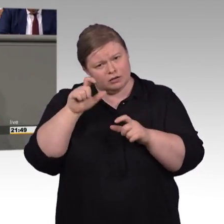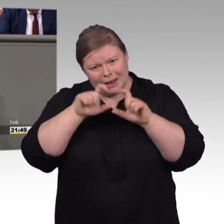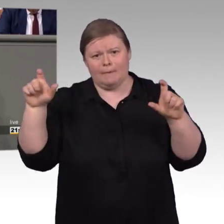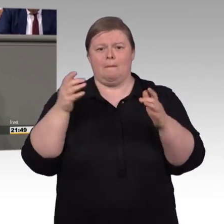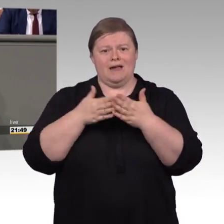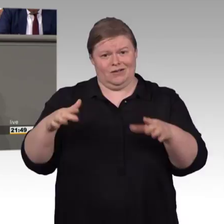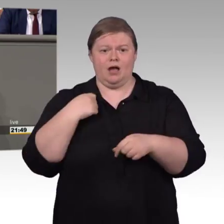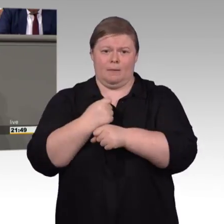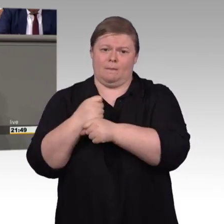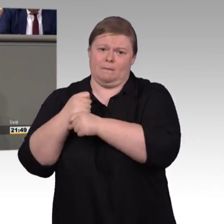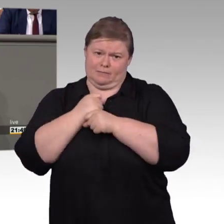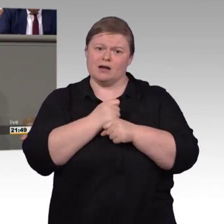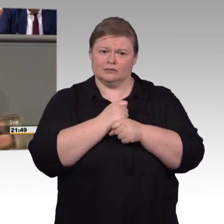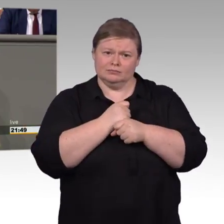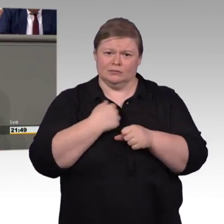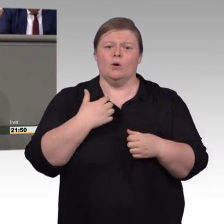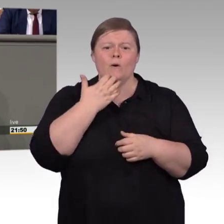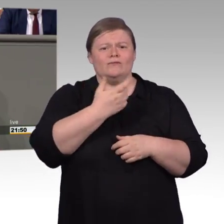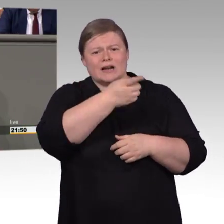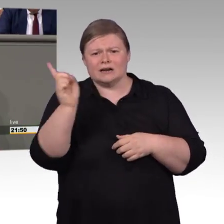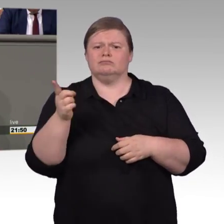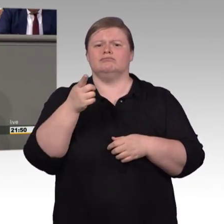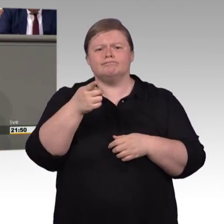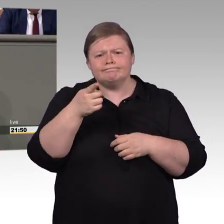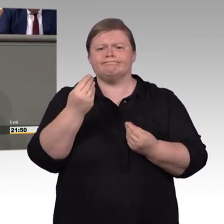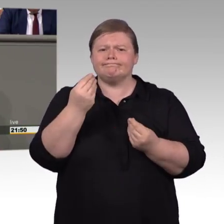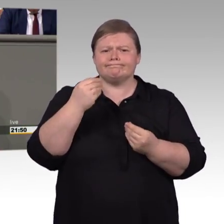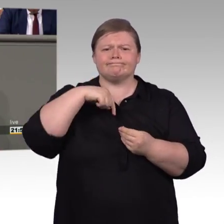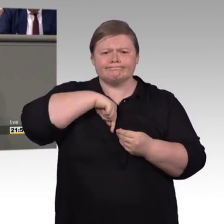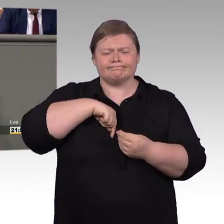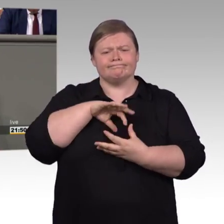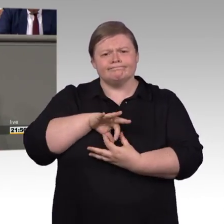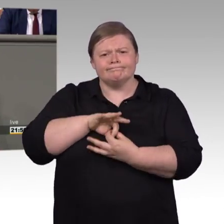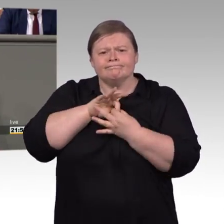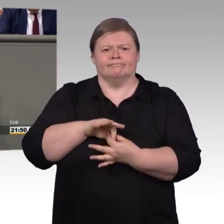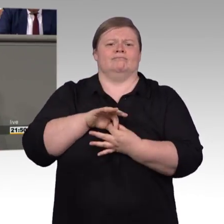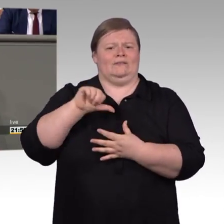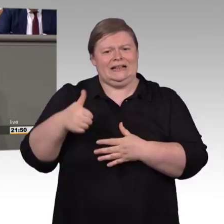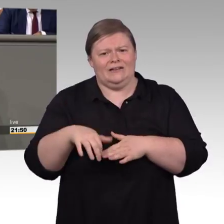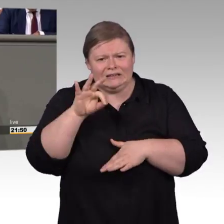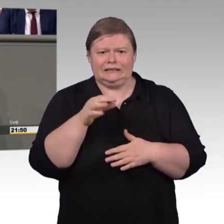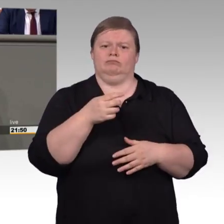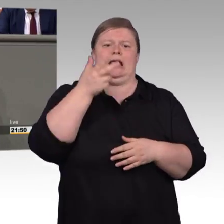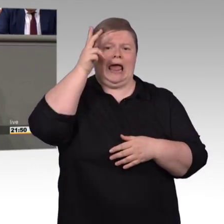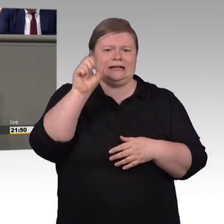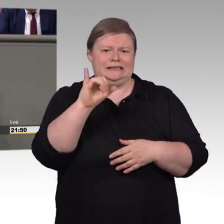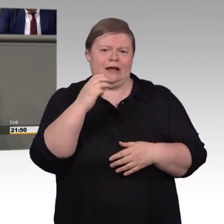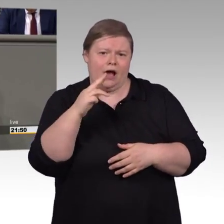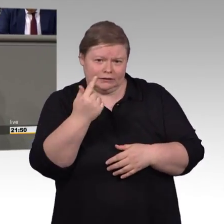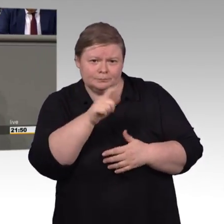verlängern die Sonderregelung zur Eingliederung von Gestatteten und für die Ausbildungsförderung von Ausländerinnen und Ausländern. Wir verlängern